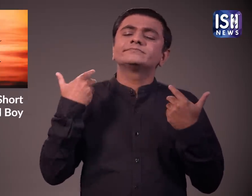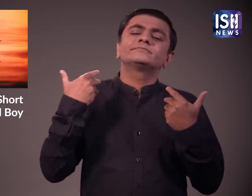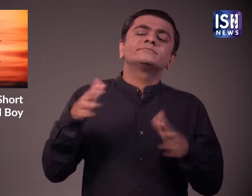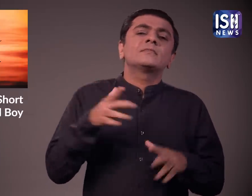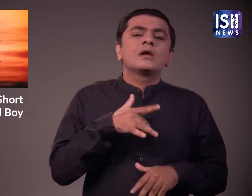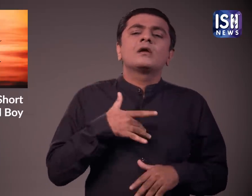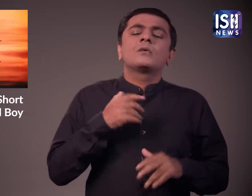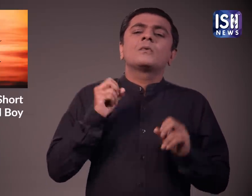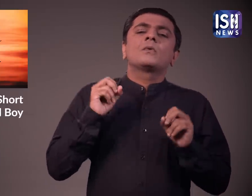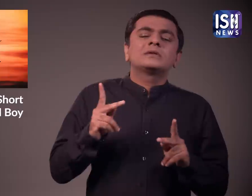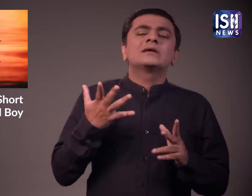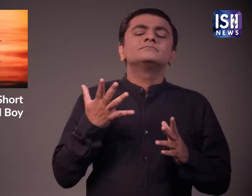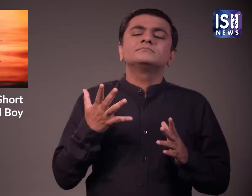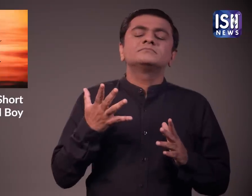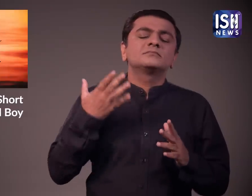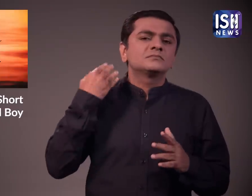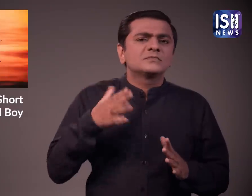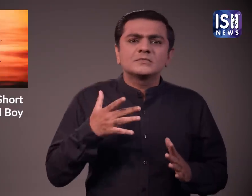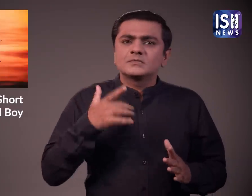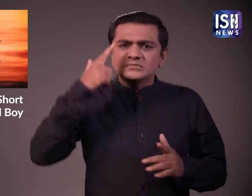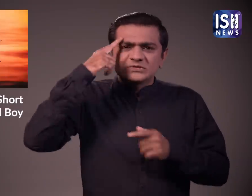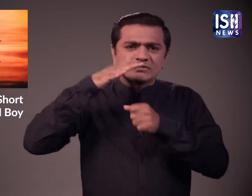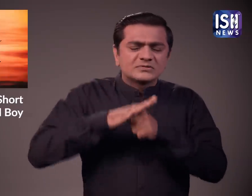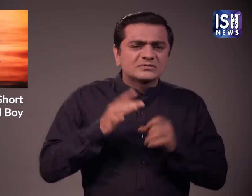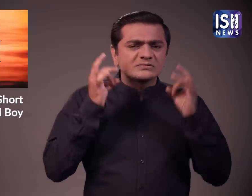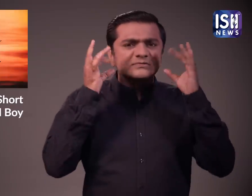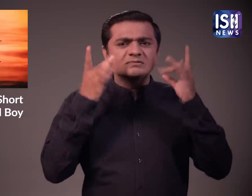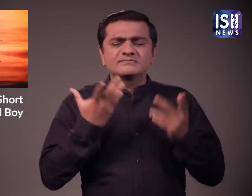और भूल जाने को कहा लेकिन वह नाराज था